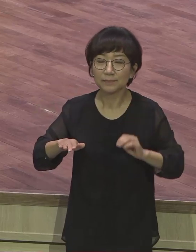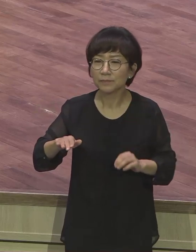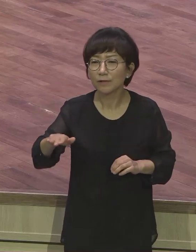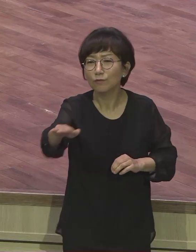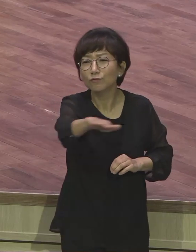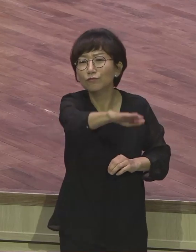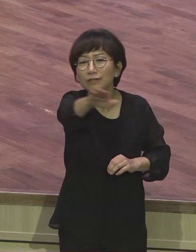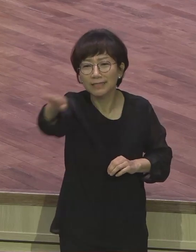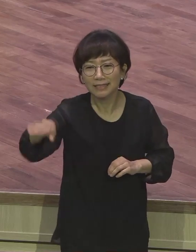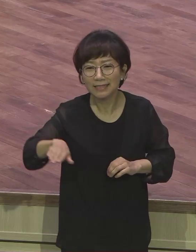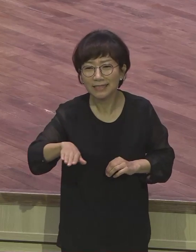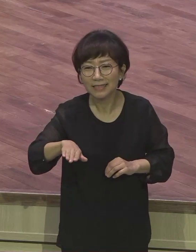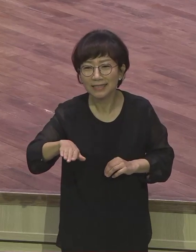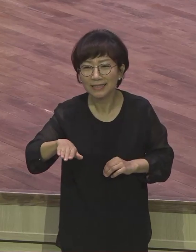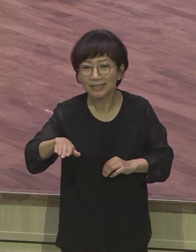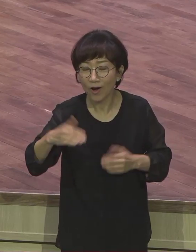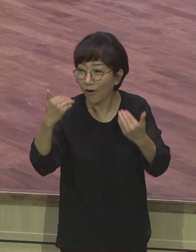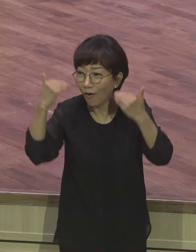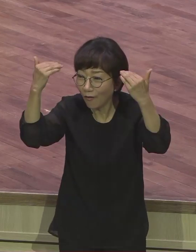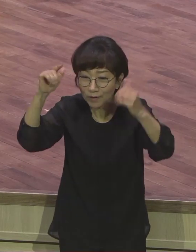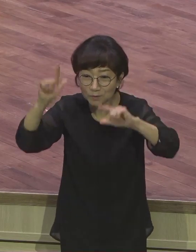평생 밥줄 걱정하고 살아요.